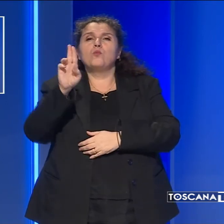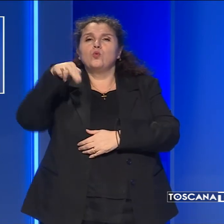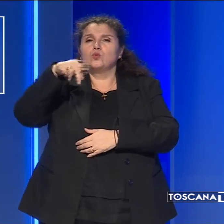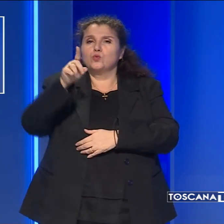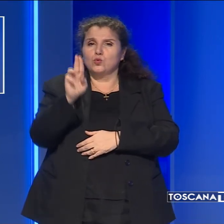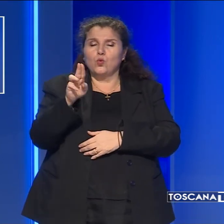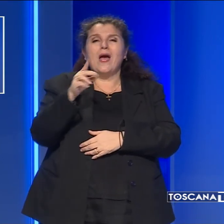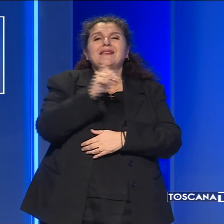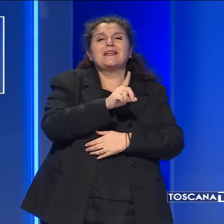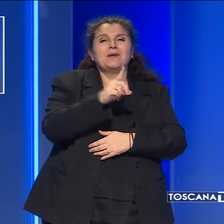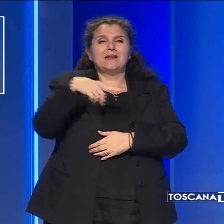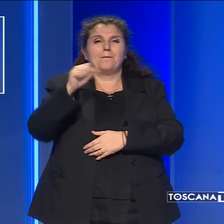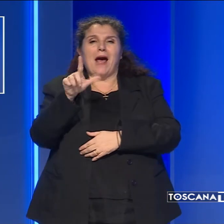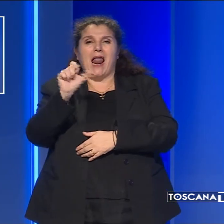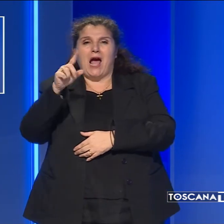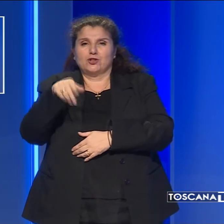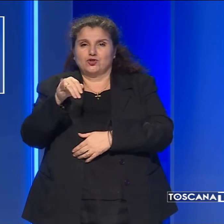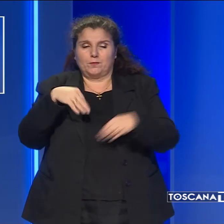Dimitri Palagi.